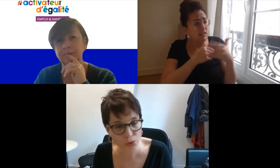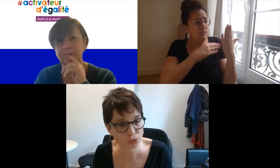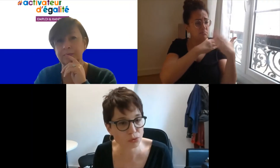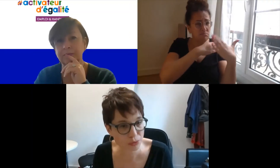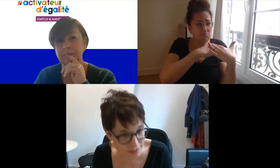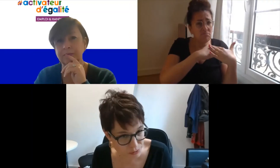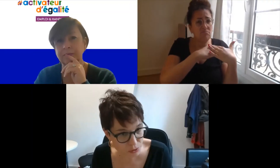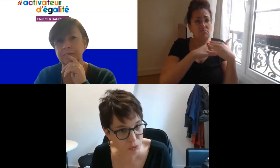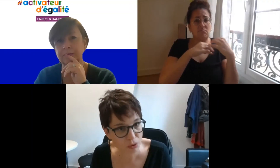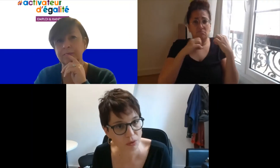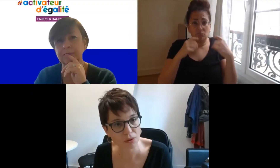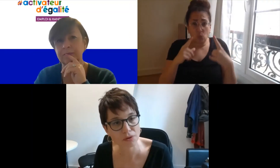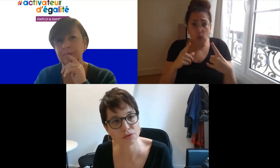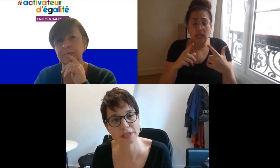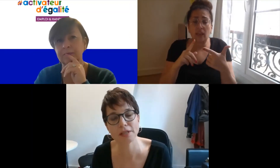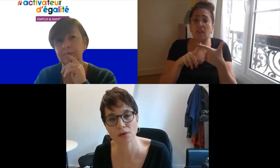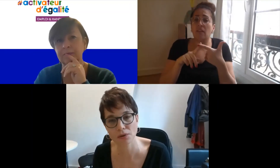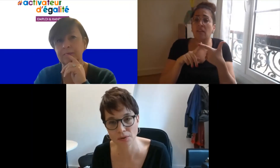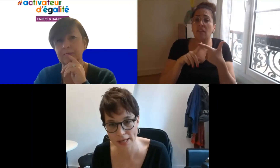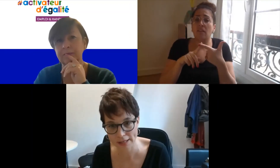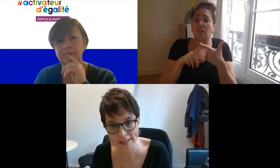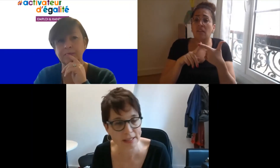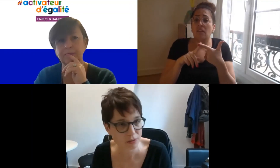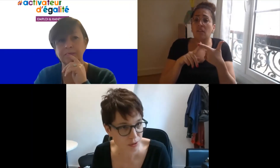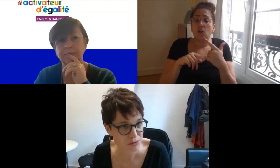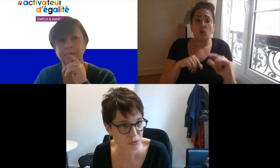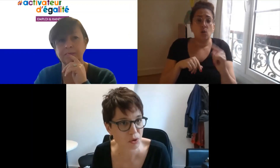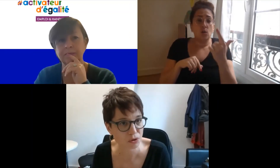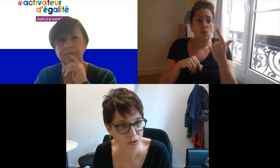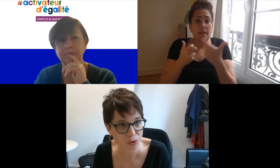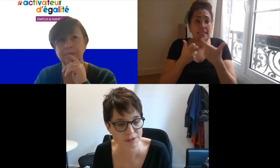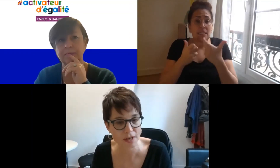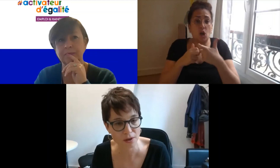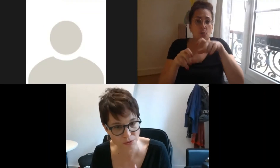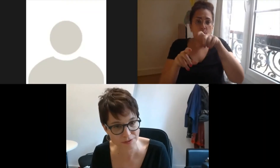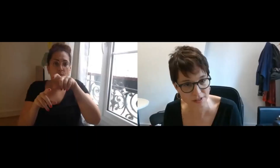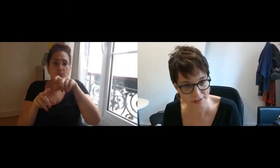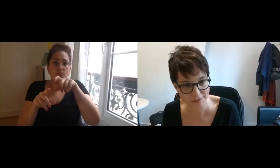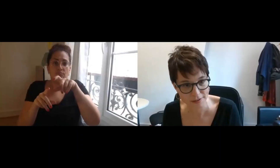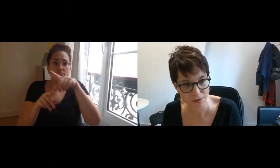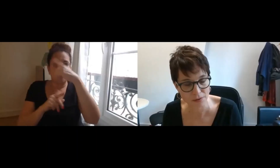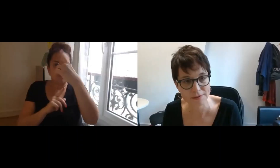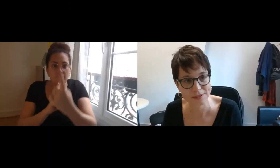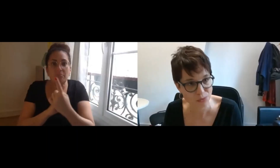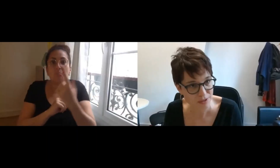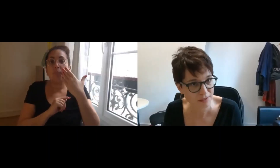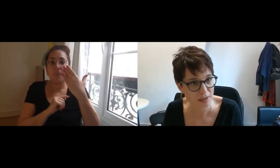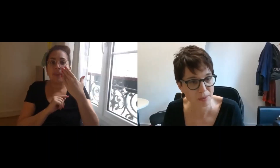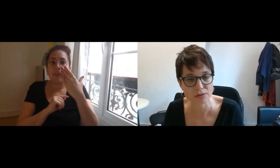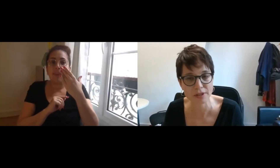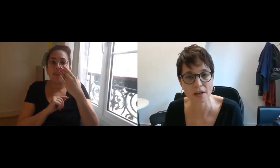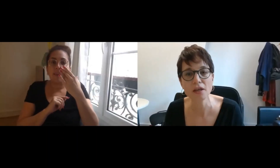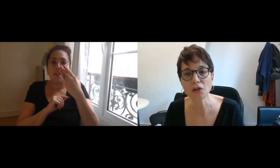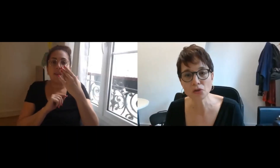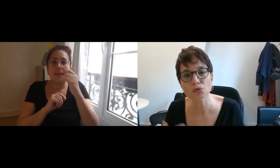autour du questionnement la grille de questionnement en entretien aussi a été discutée avec les partenaires donc